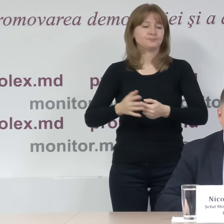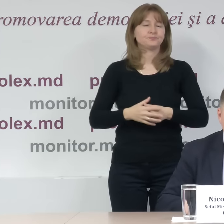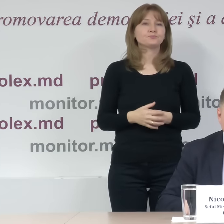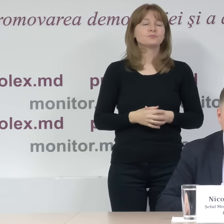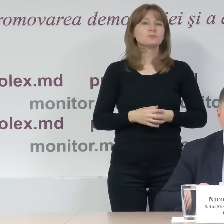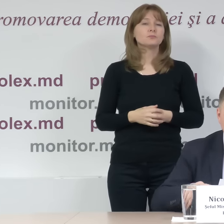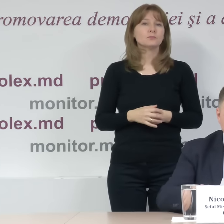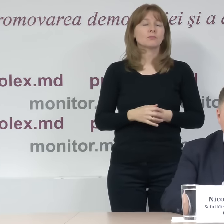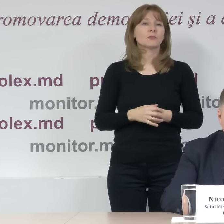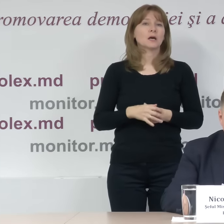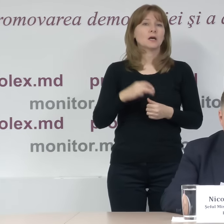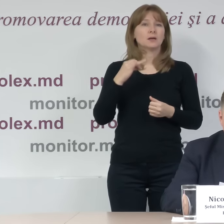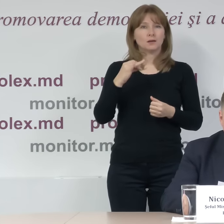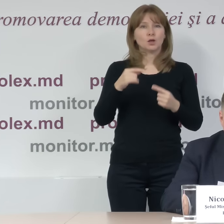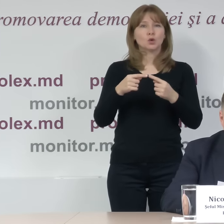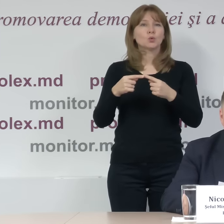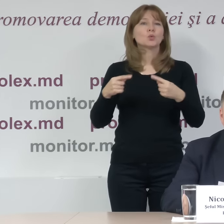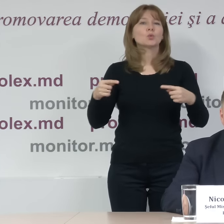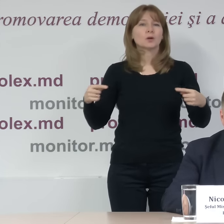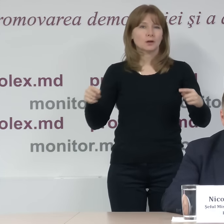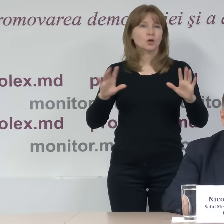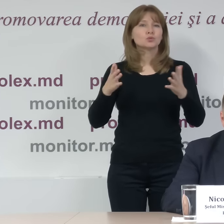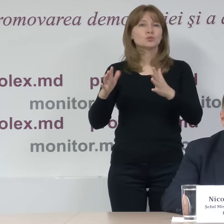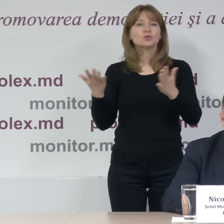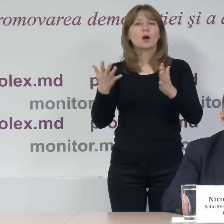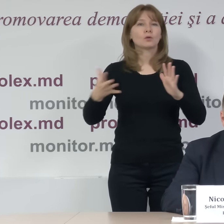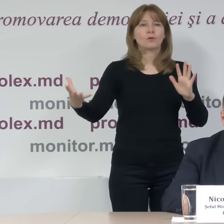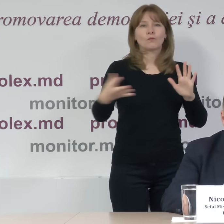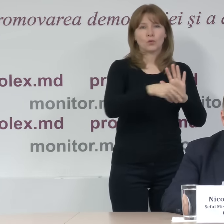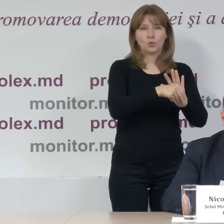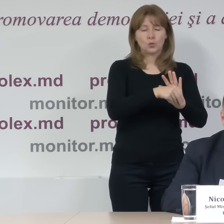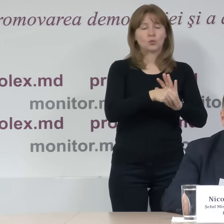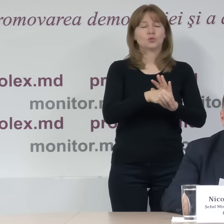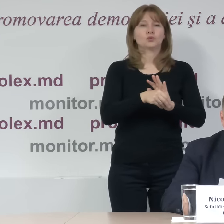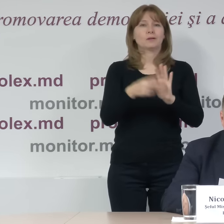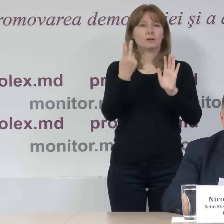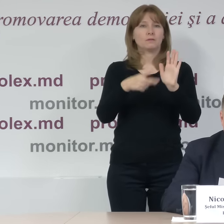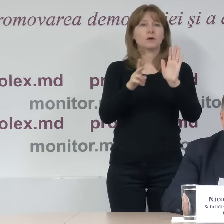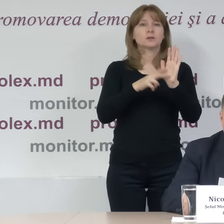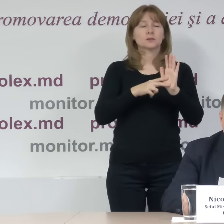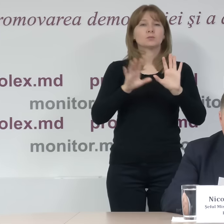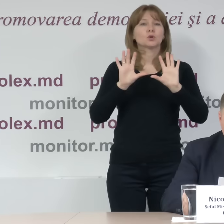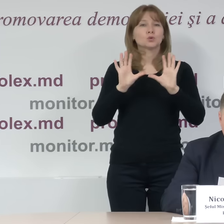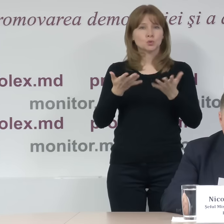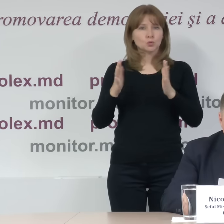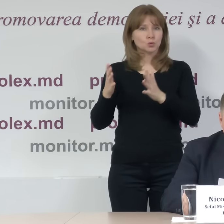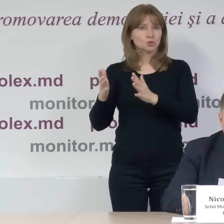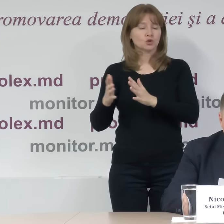Și alte cazuri care au fost încadrate în categoria altele, 27 de cazuri în total